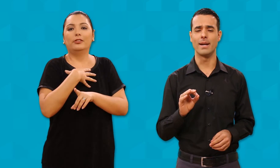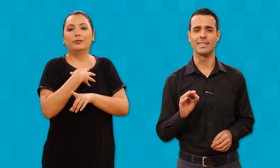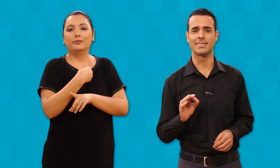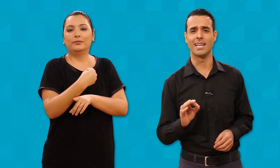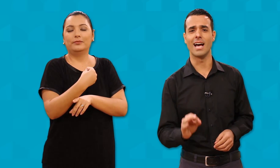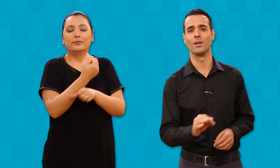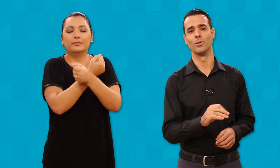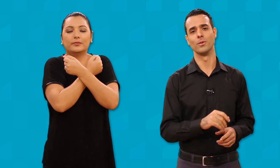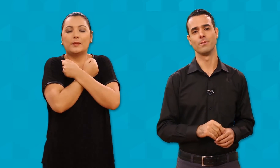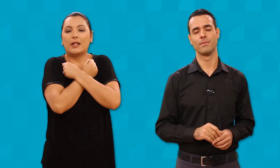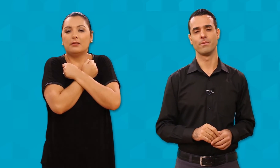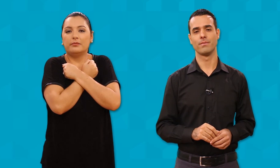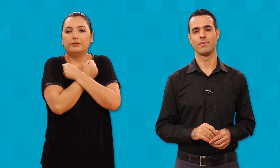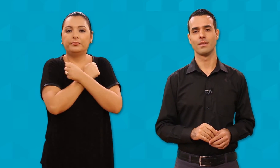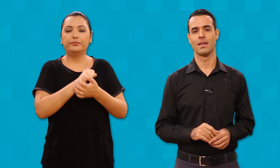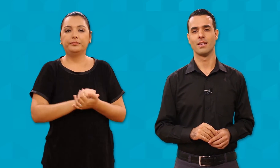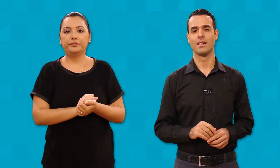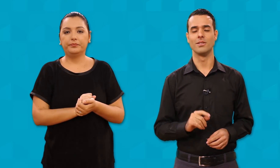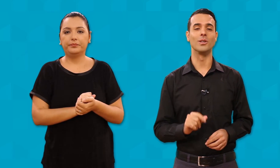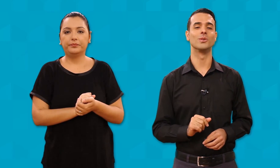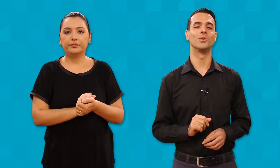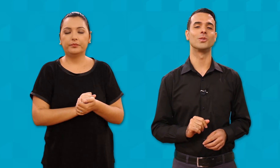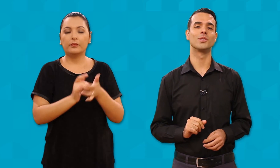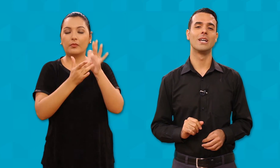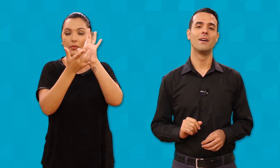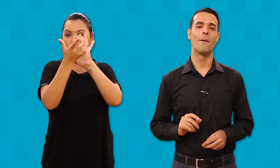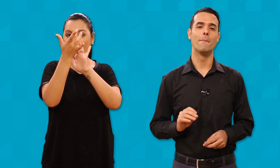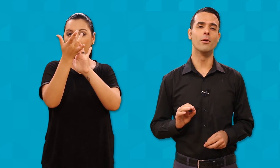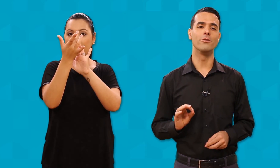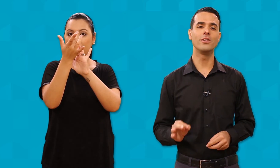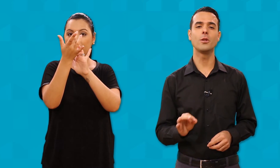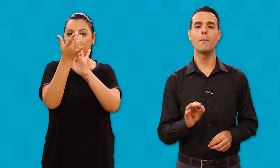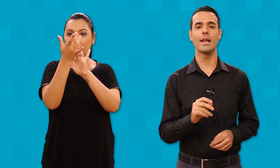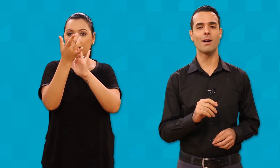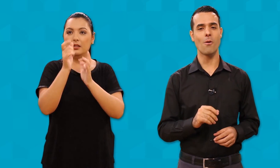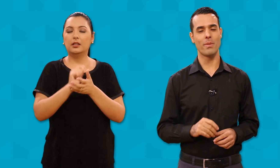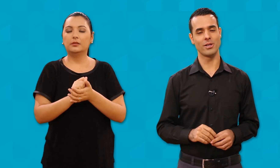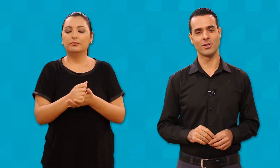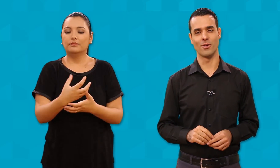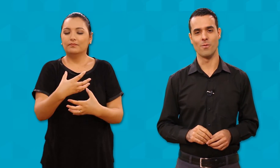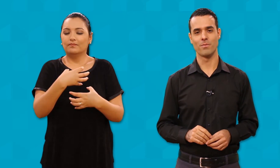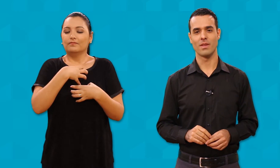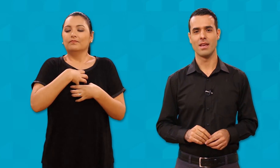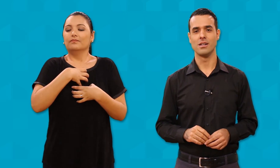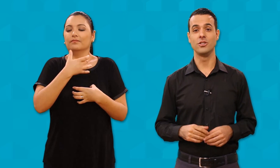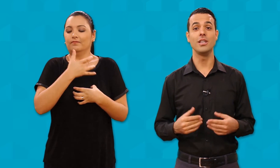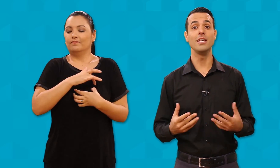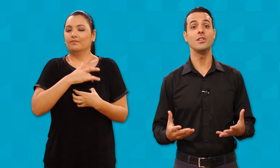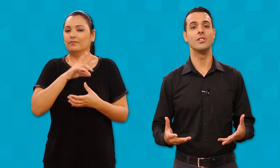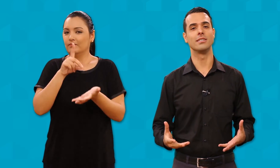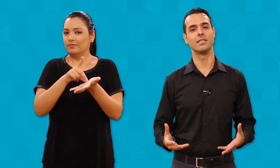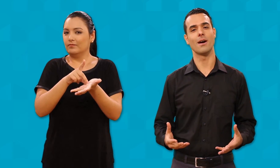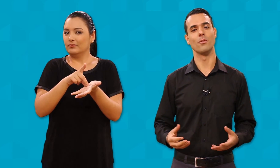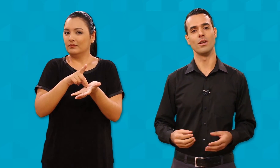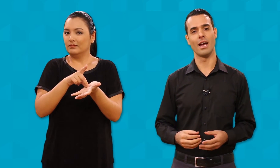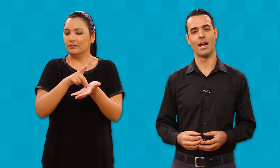abraçá-lo. Jesus, movido pela compaixão, dirige-se à mulher